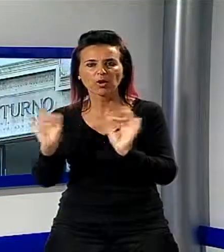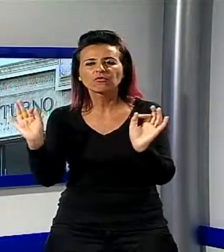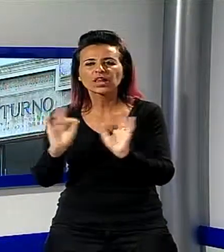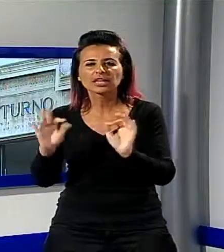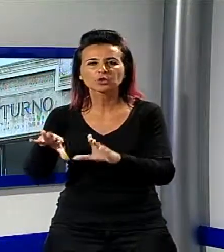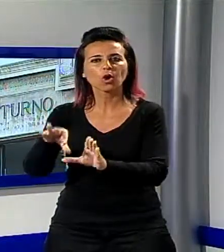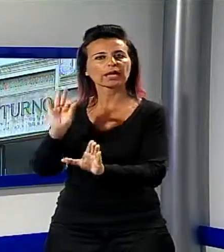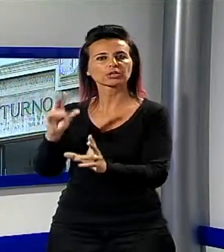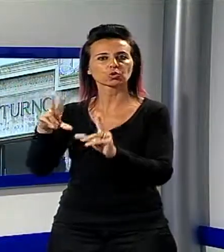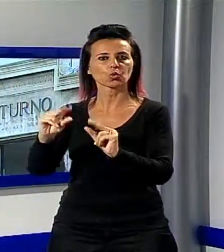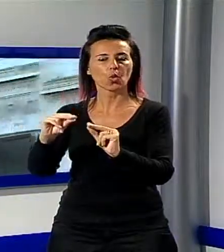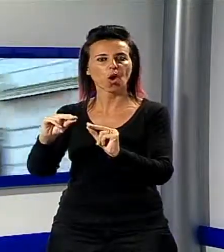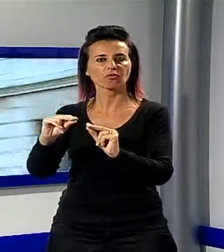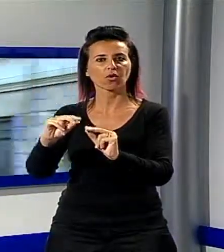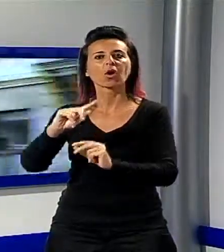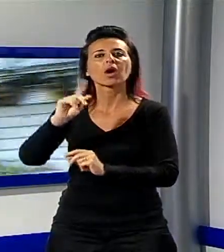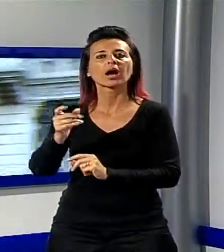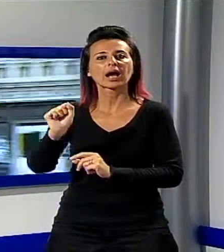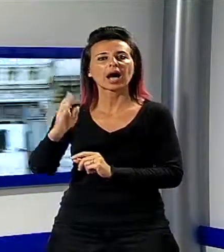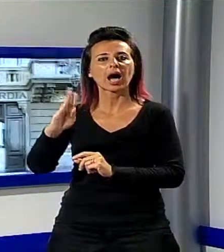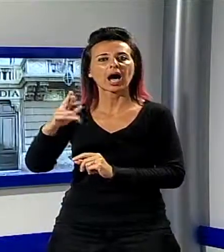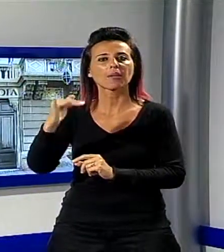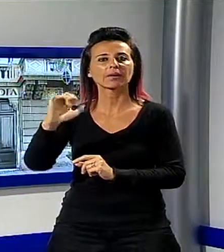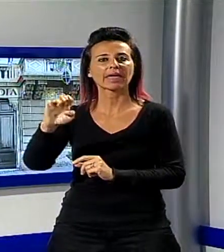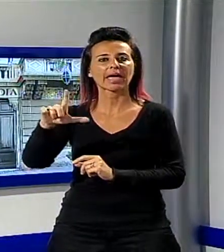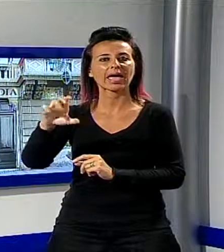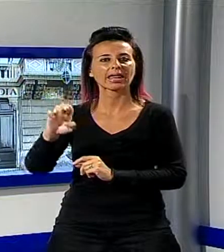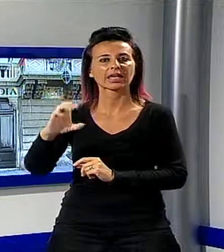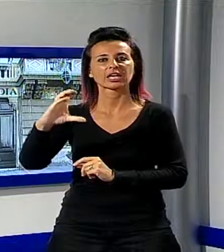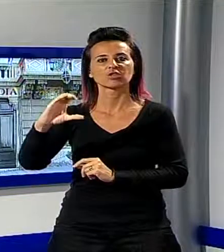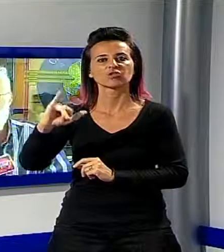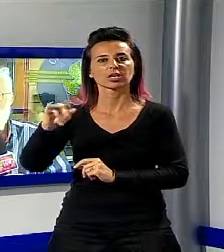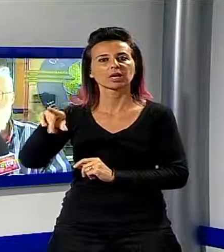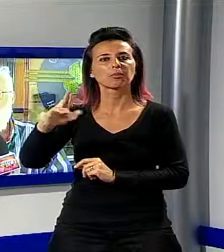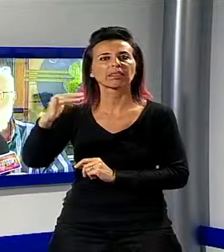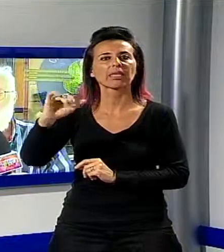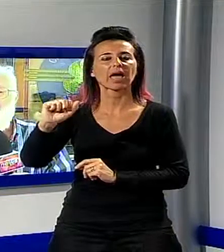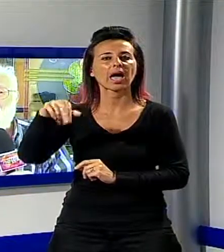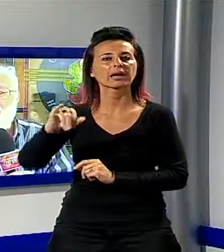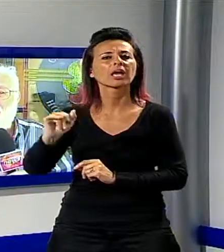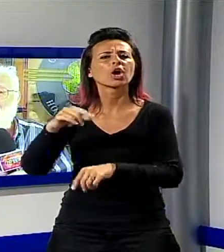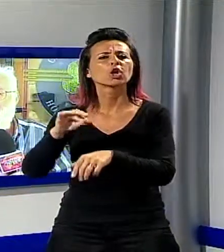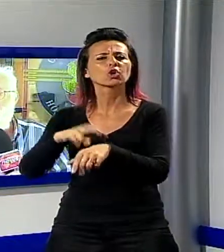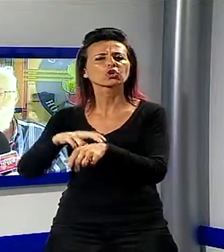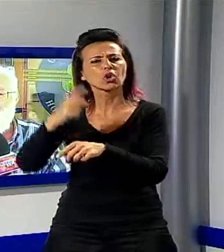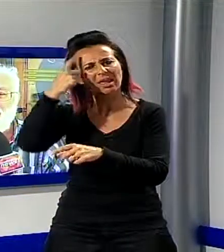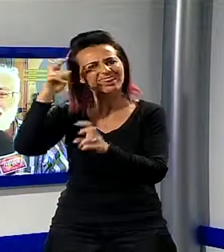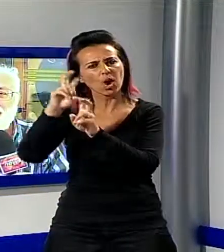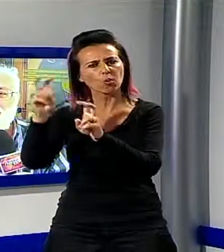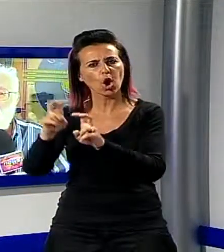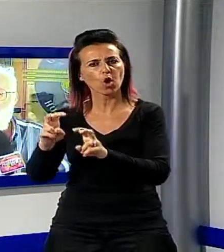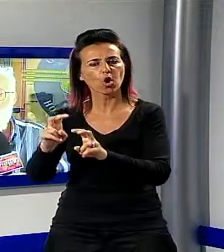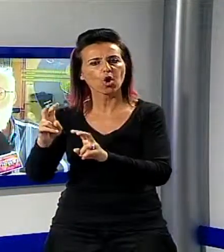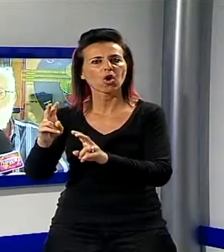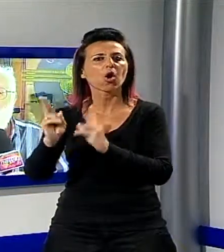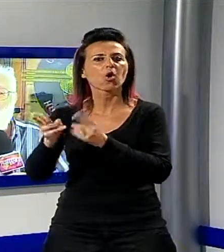nella persona di Gabriele Cipriani, medico neurologo dell'ospedale Versilia. Fu lo stesso Monciatti che nei giorni scorsi, nel corso di